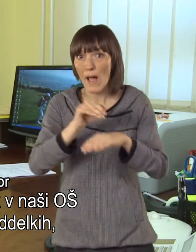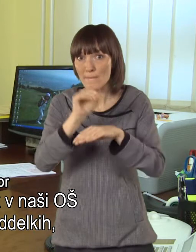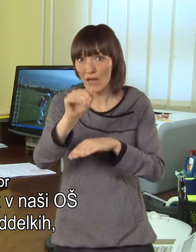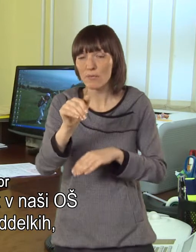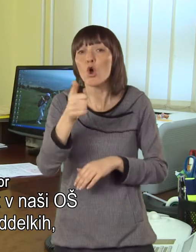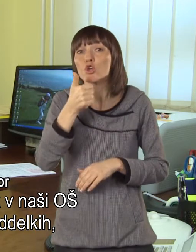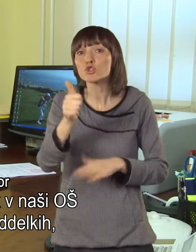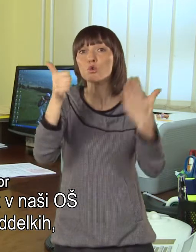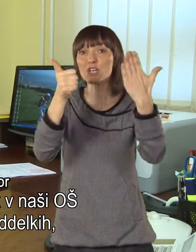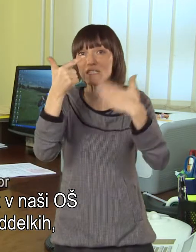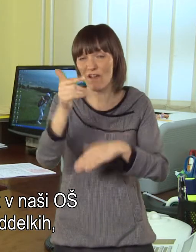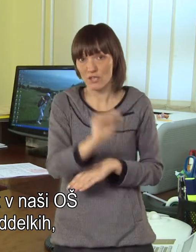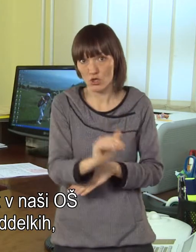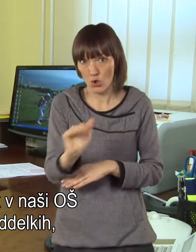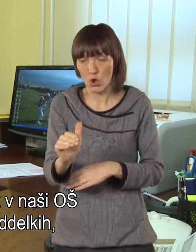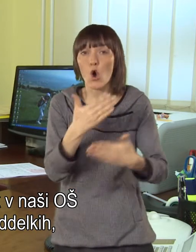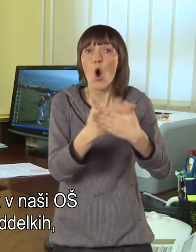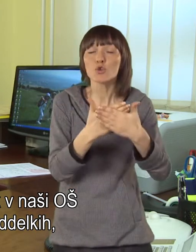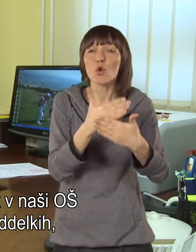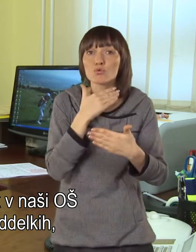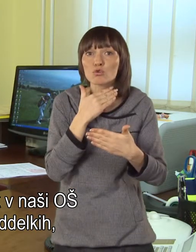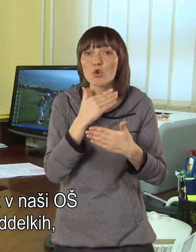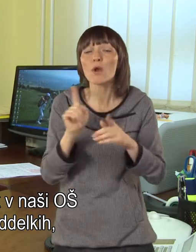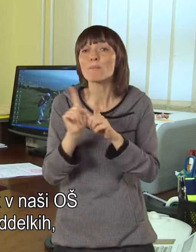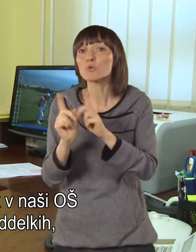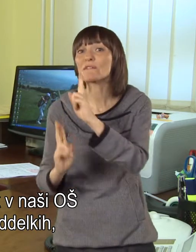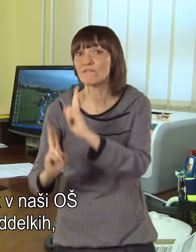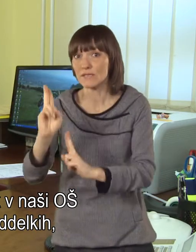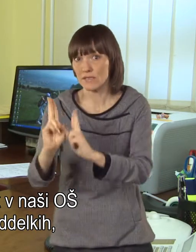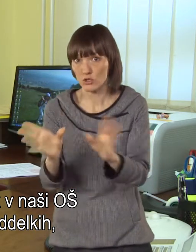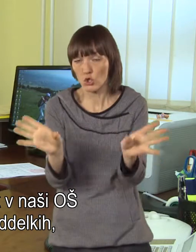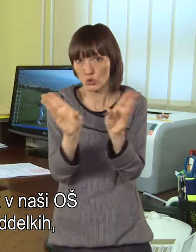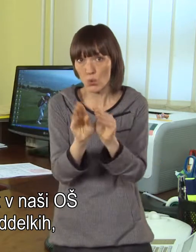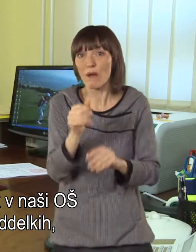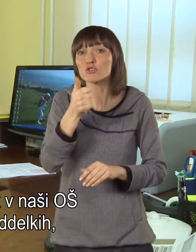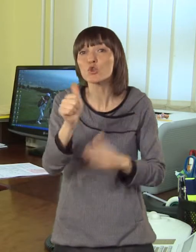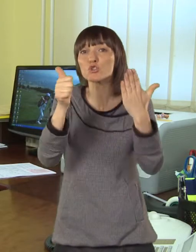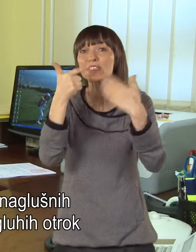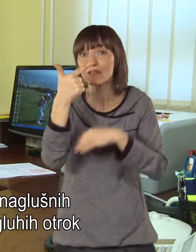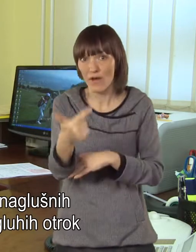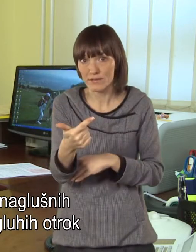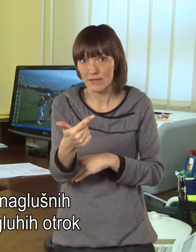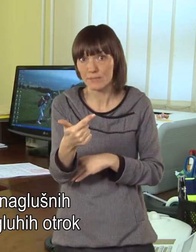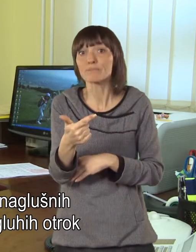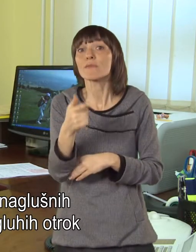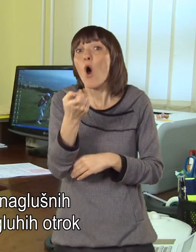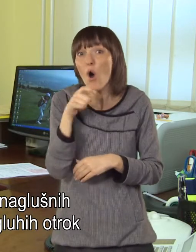Mariboru 126 otrok v naši osnovni šoli in pa v predšolskih odelkih. Od